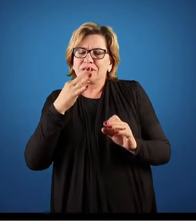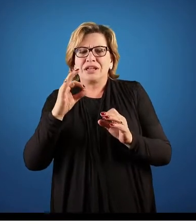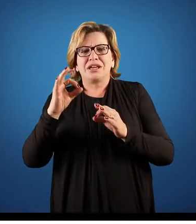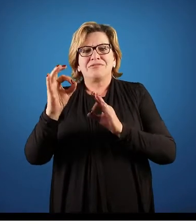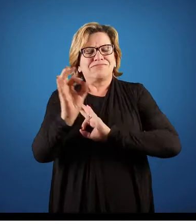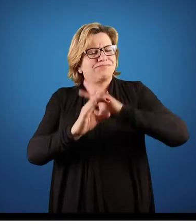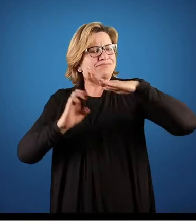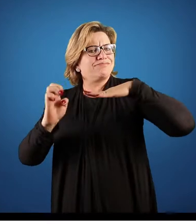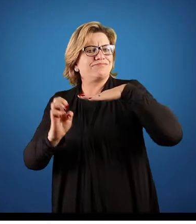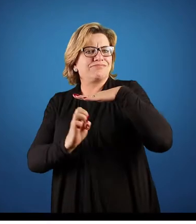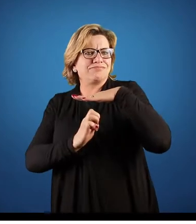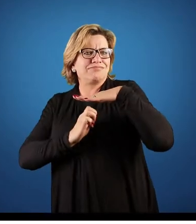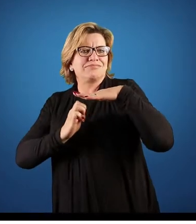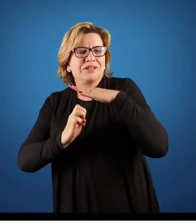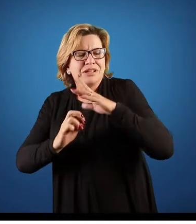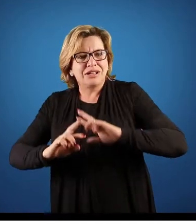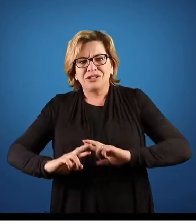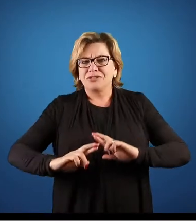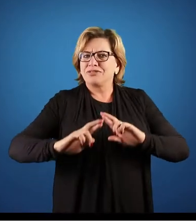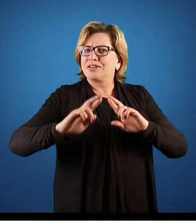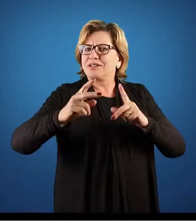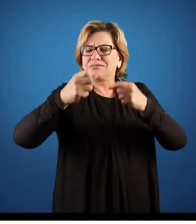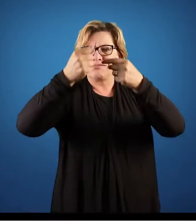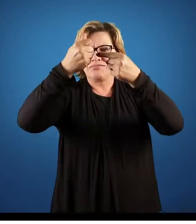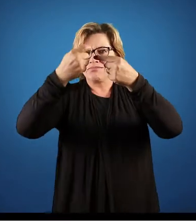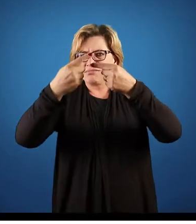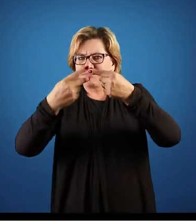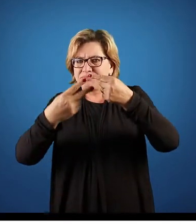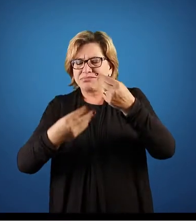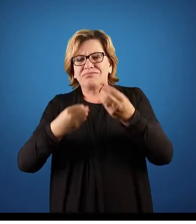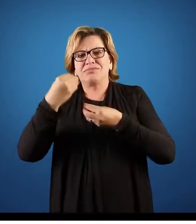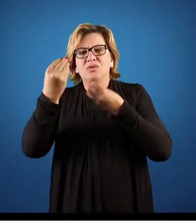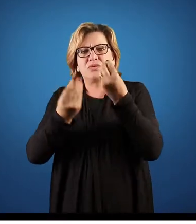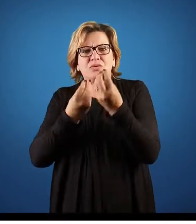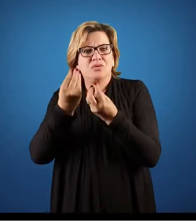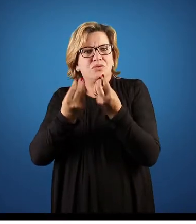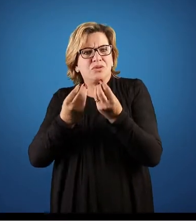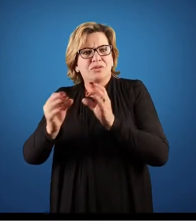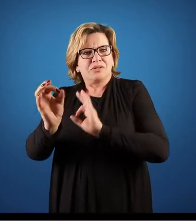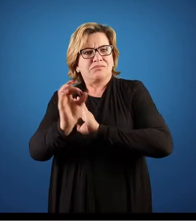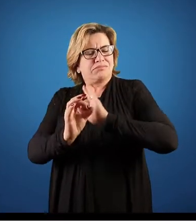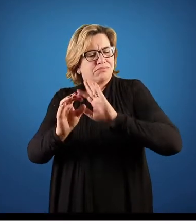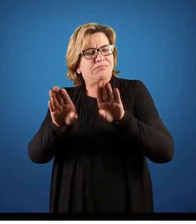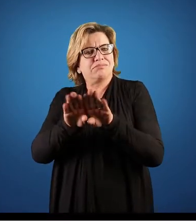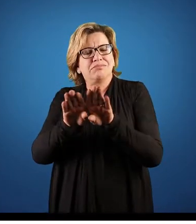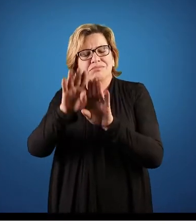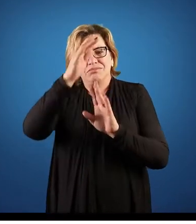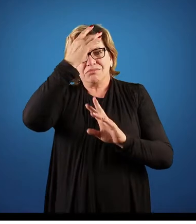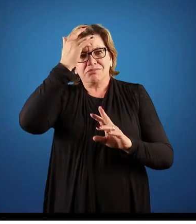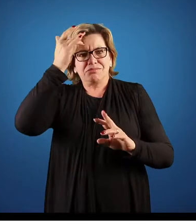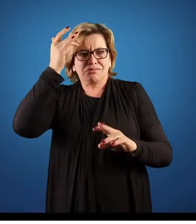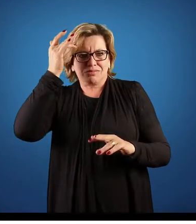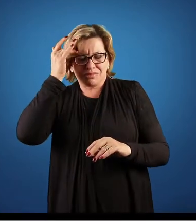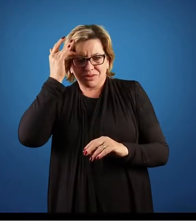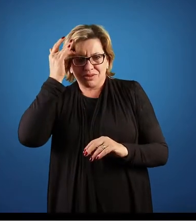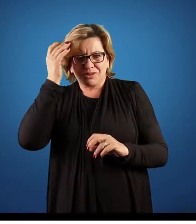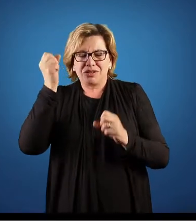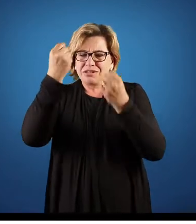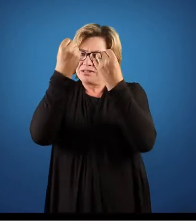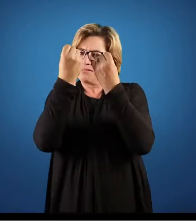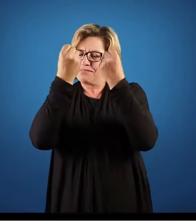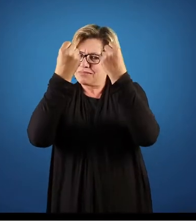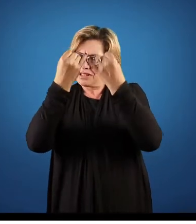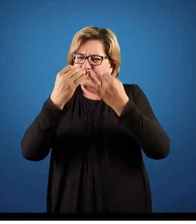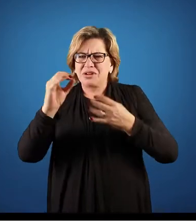diversas diferenças entre uma organização e outra, a forma de uma organização das pessoas. Quando nós falamos organização,